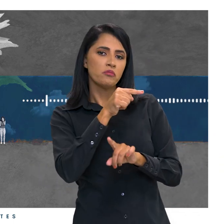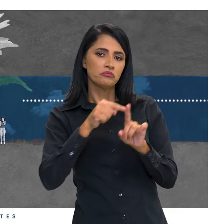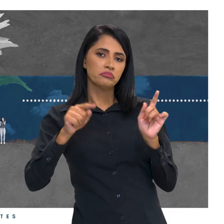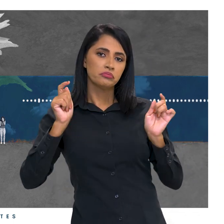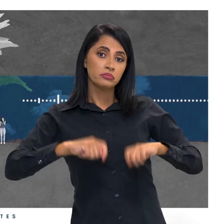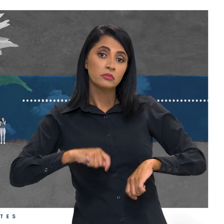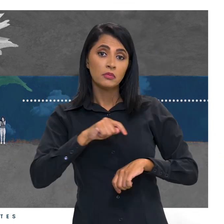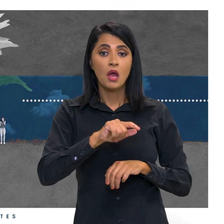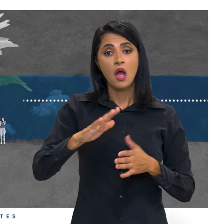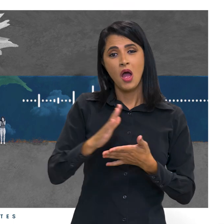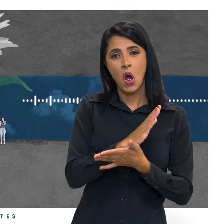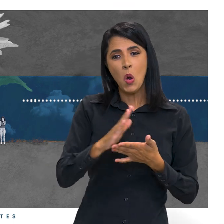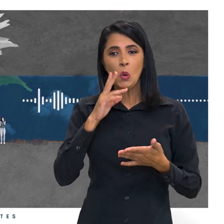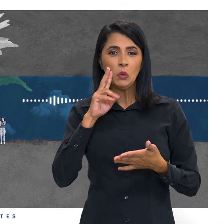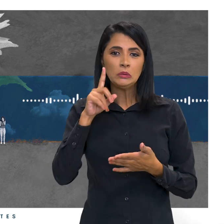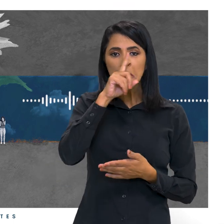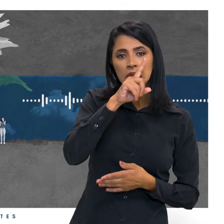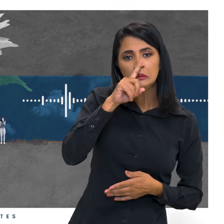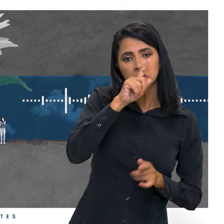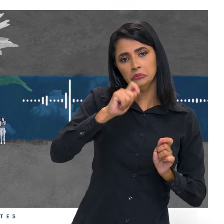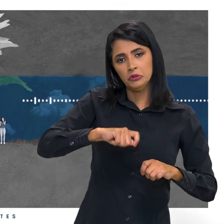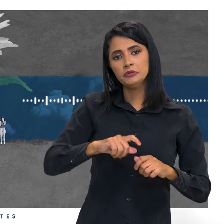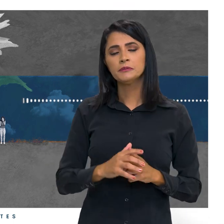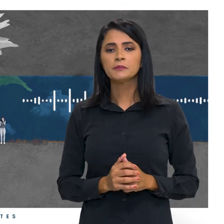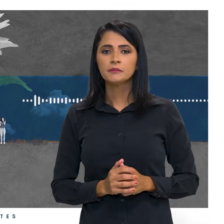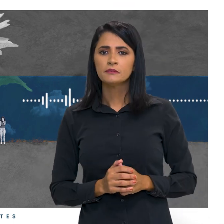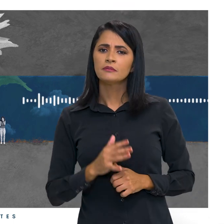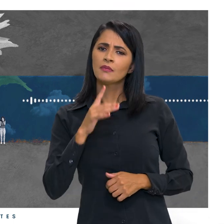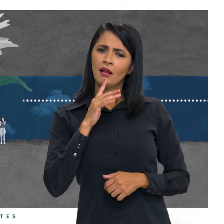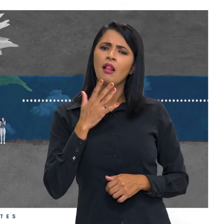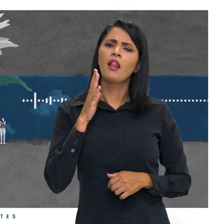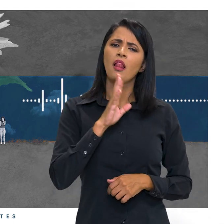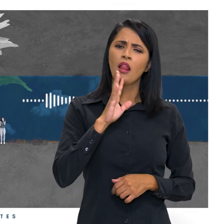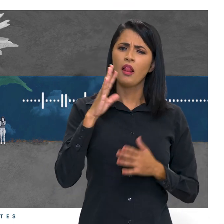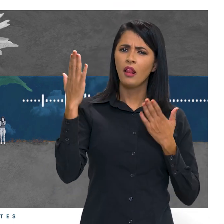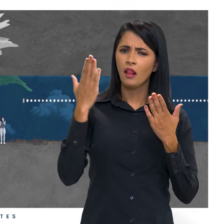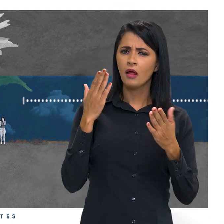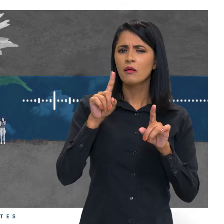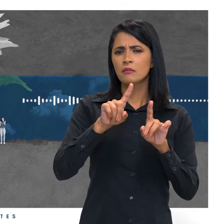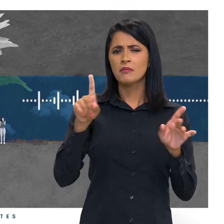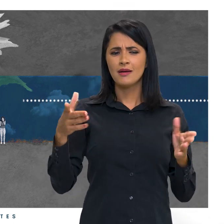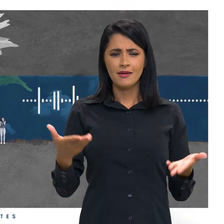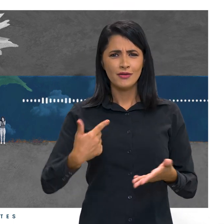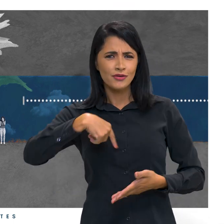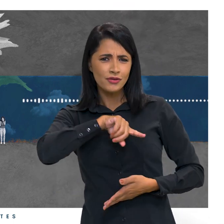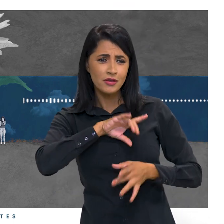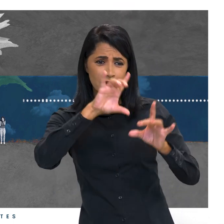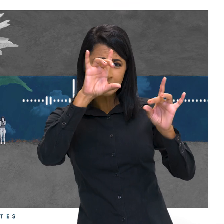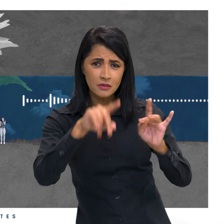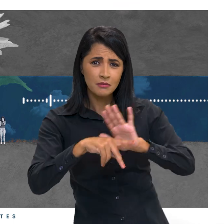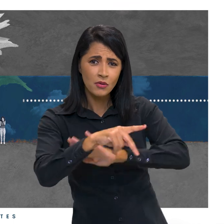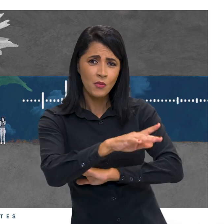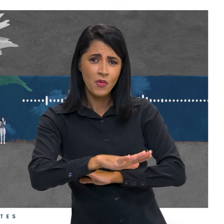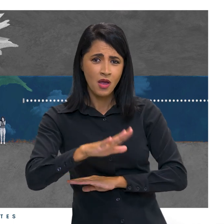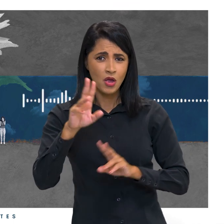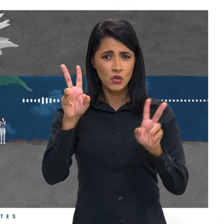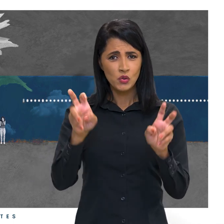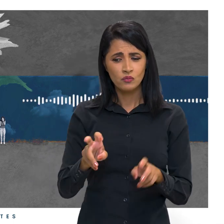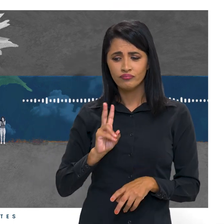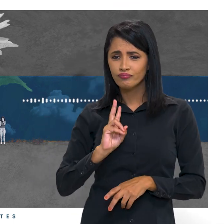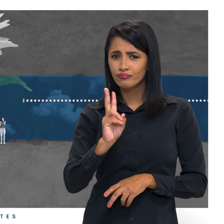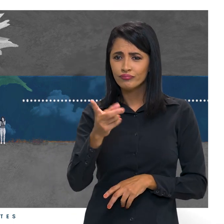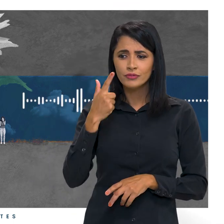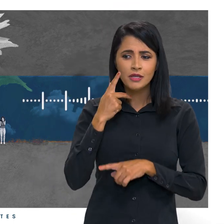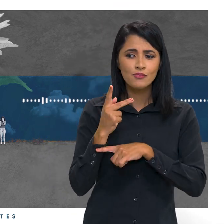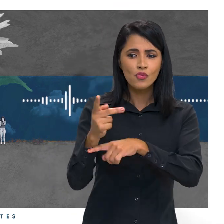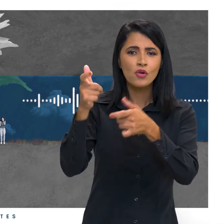deixando algumas sequelas. Olha, muito bacana essa analogia. Mas vem cá. A gente não é especialista no assunto e está sempre buscando uma fonte